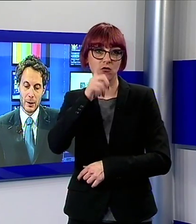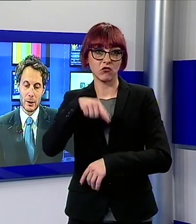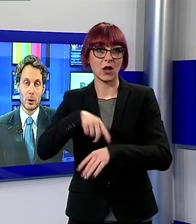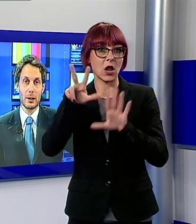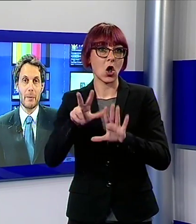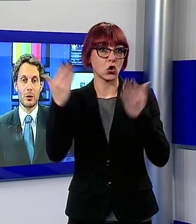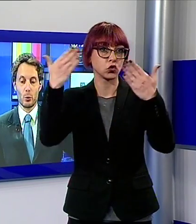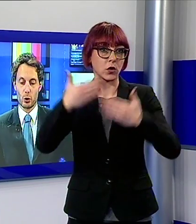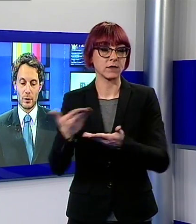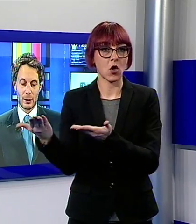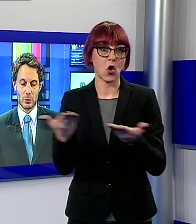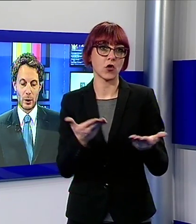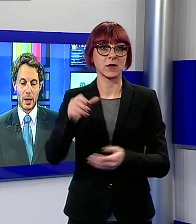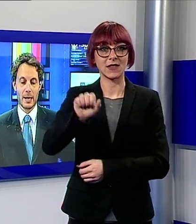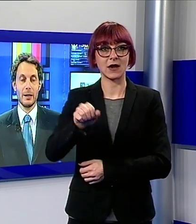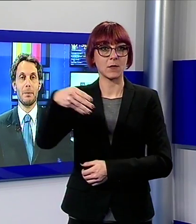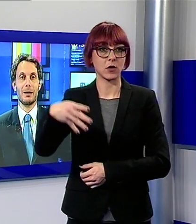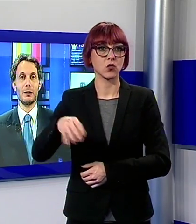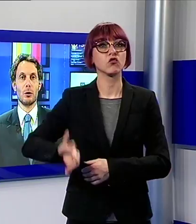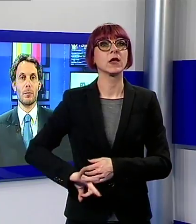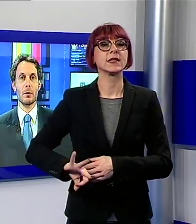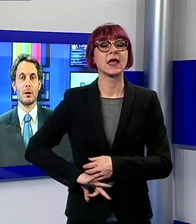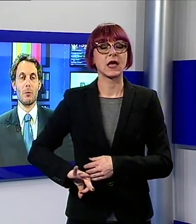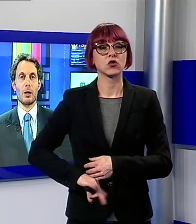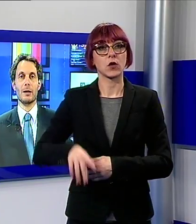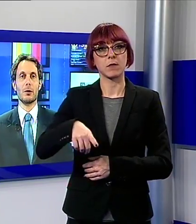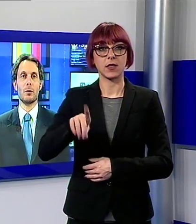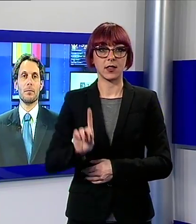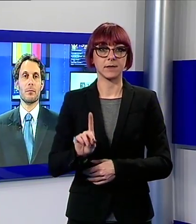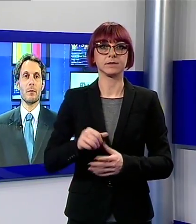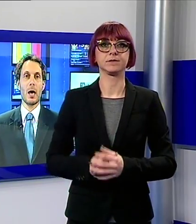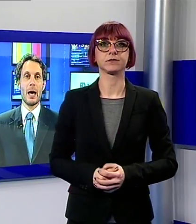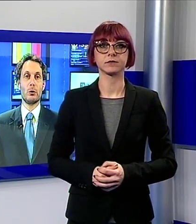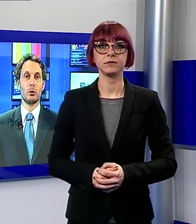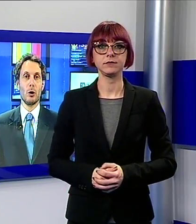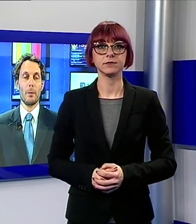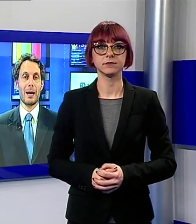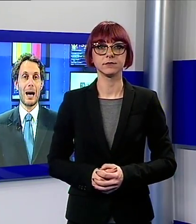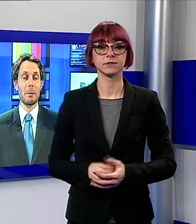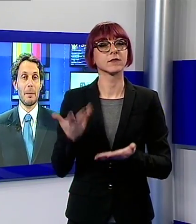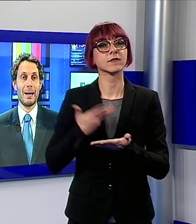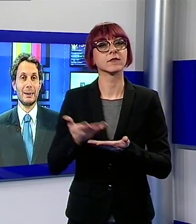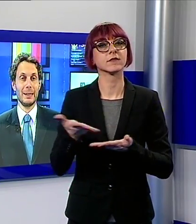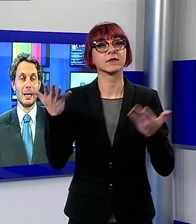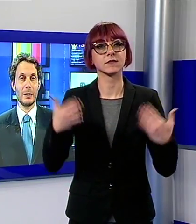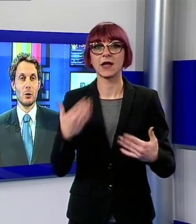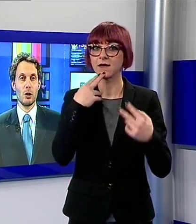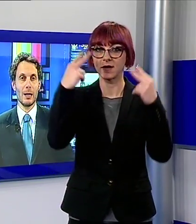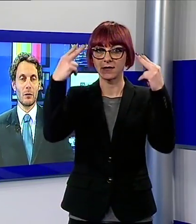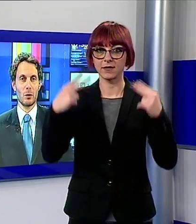con Andrea Marcucci senatore del Partito Democratico è tutto per la prima parte dell'ETG adesso una